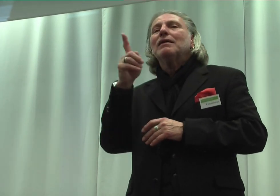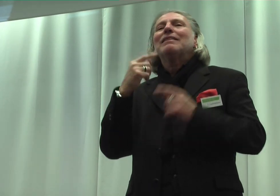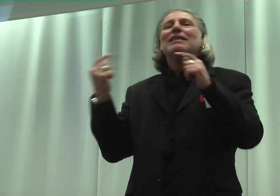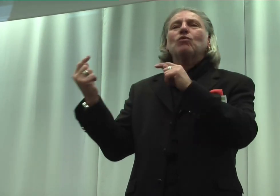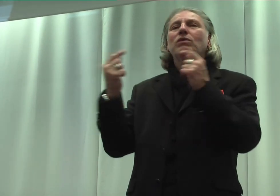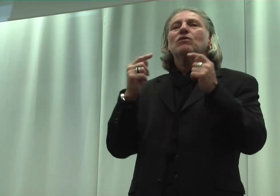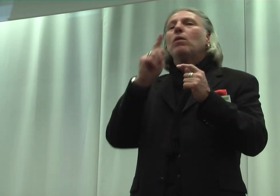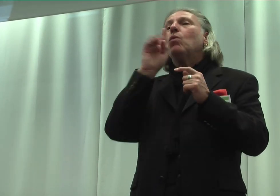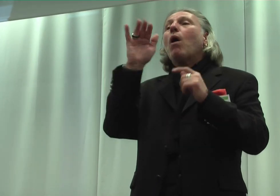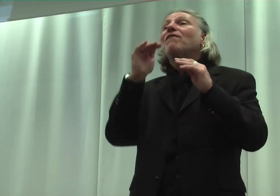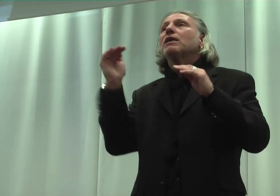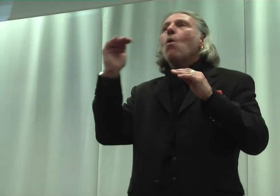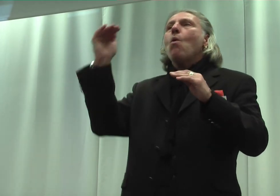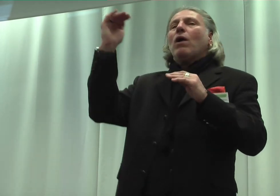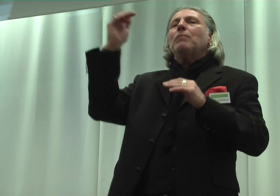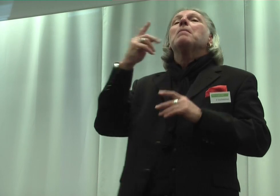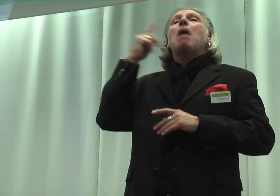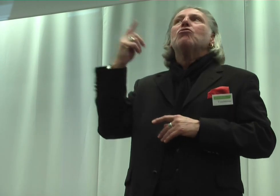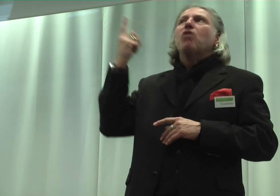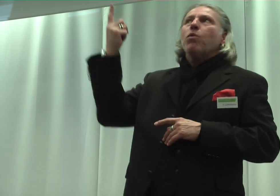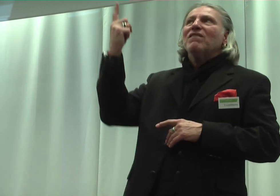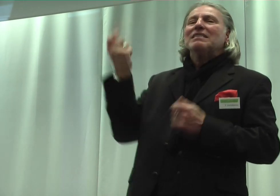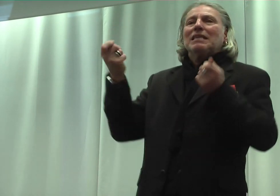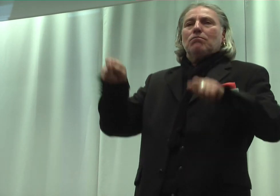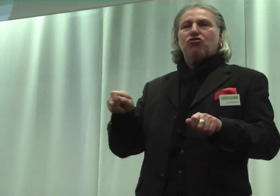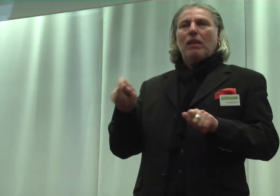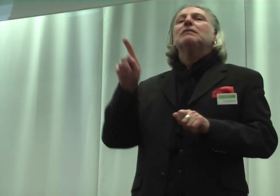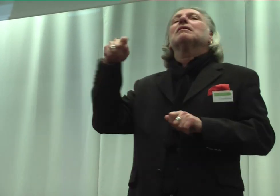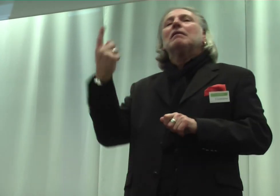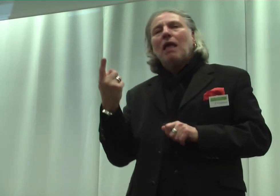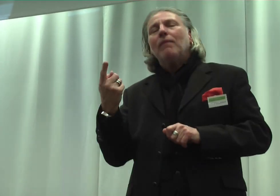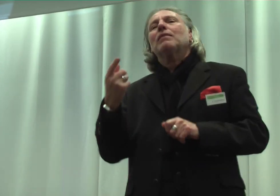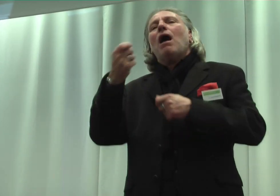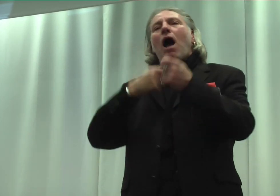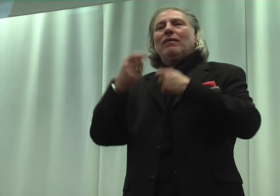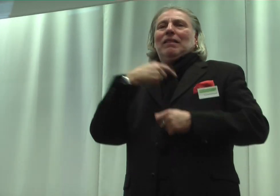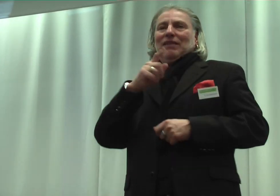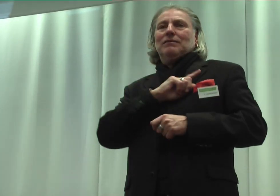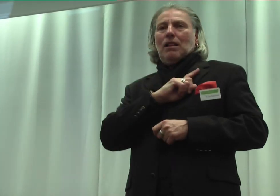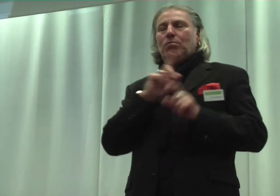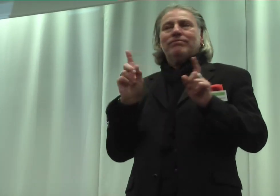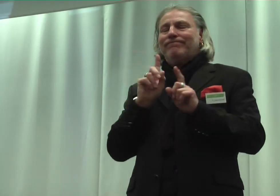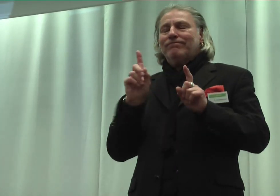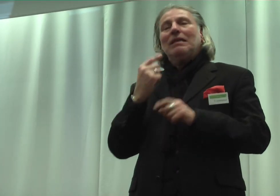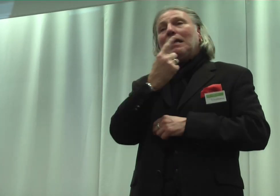höhere Ebenen gucken, wir gucken erstmal, die da kriegen und dann handeln wir selber. Nein, jede einzelne